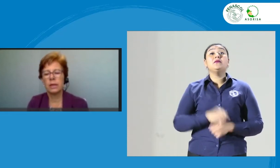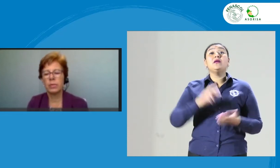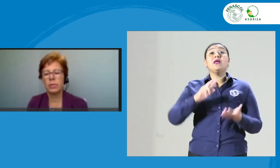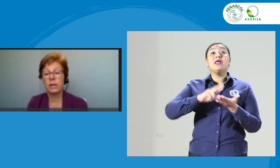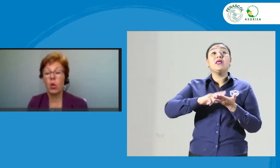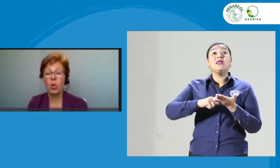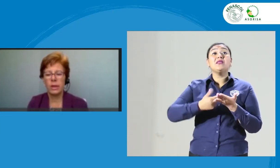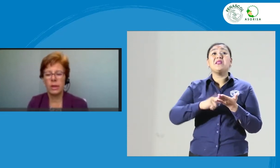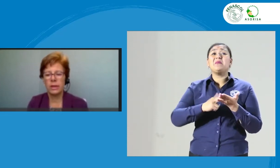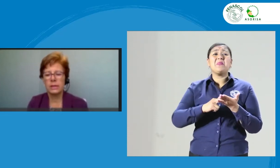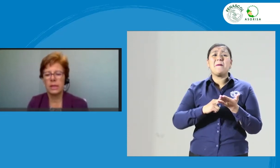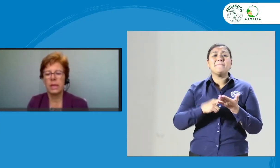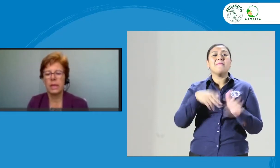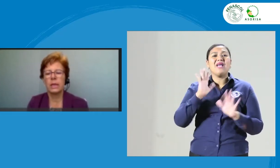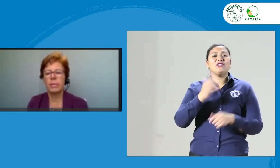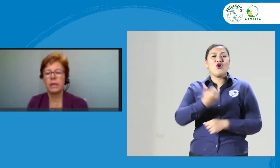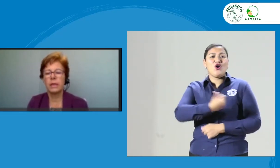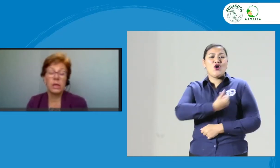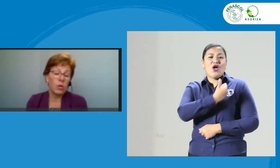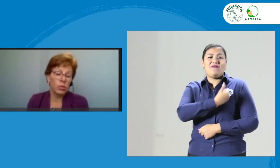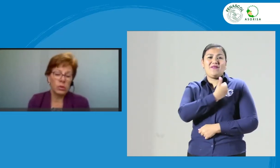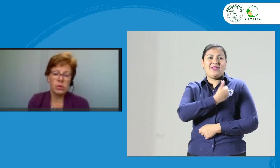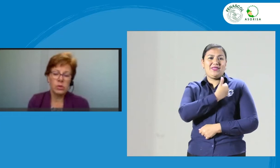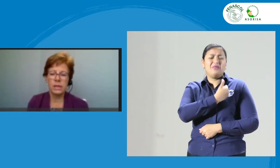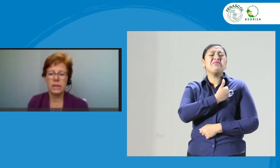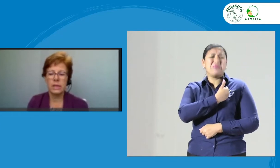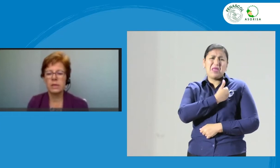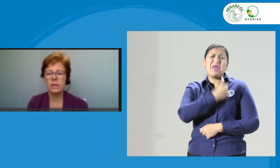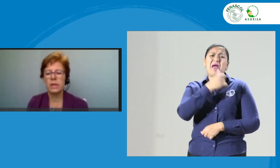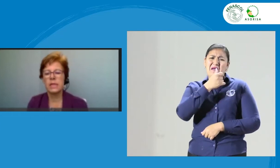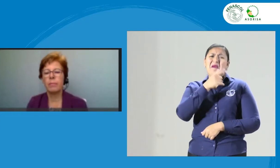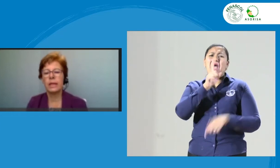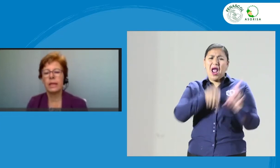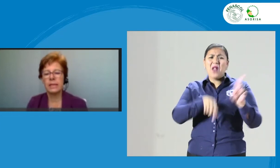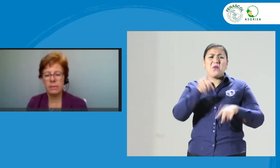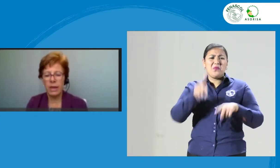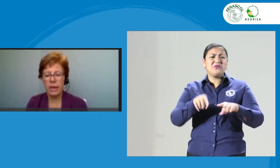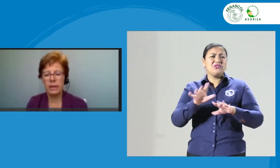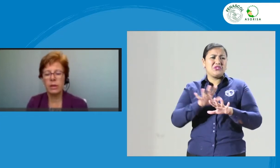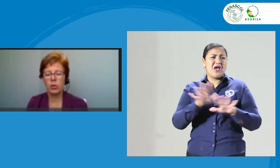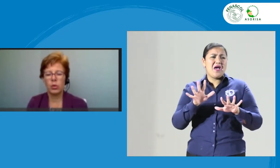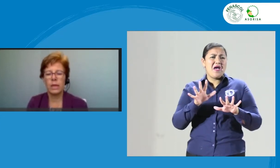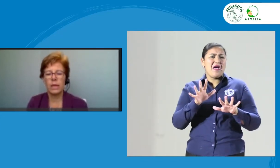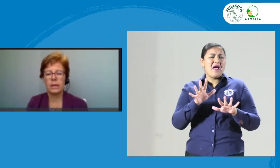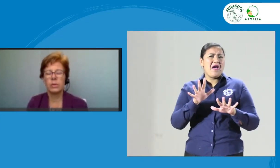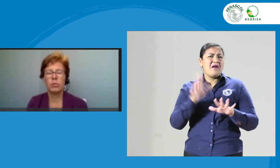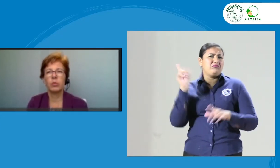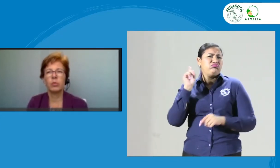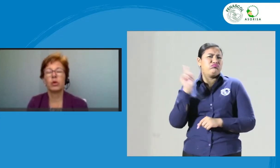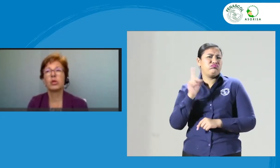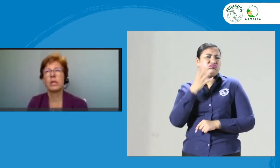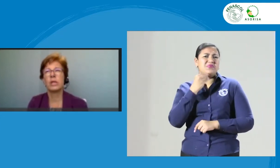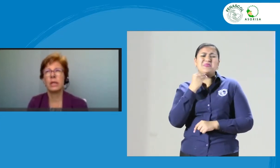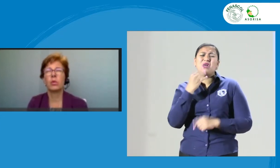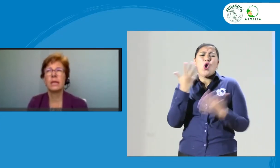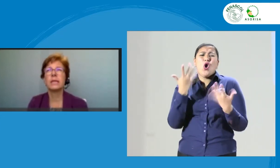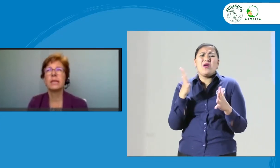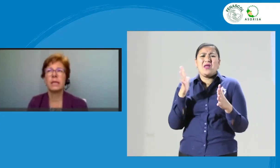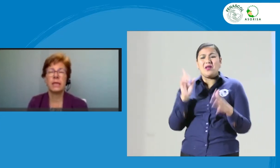intérpretes jóvenes y aún de los que ya tienen experiencia de participar dentro del movimiento asociativo. Casi que